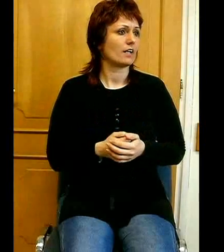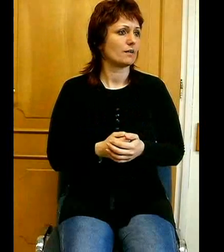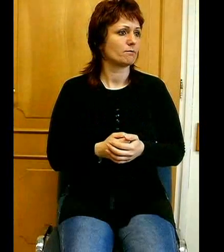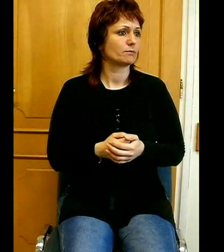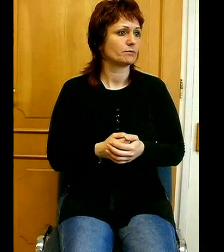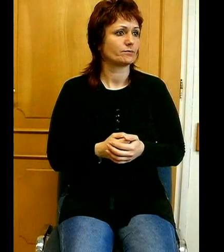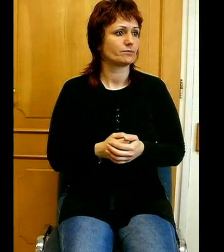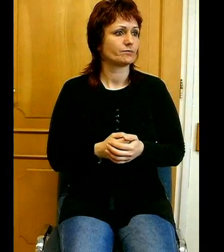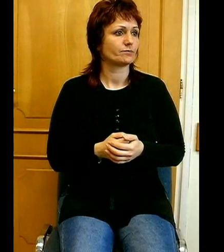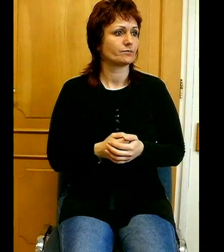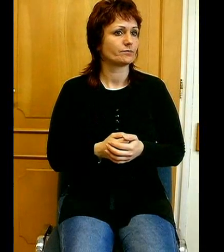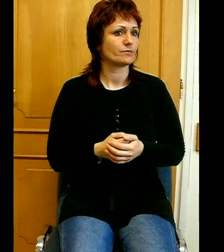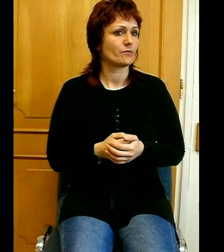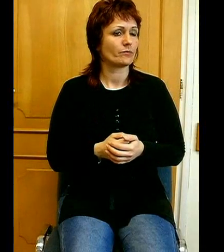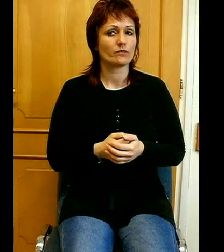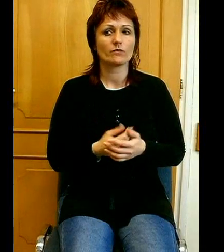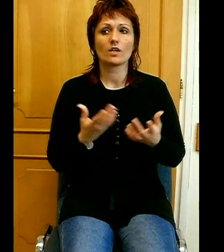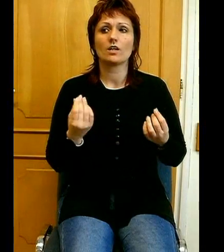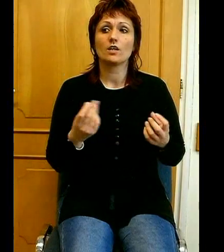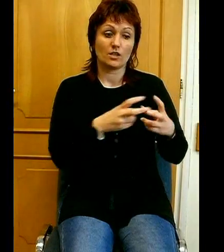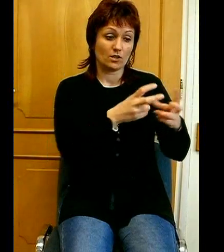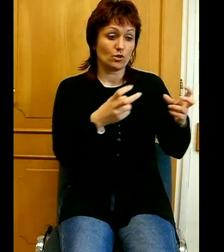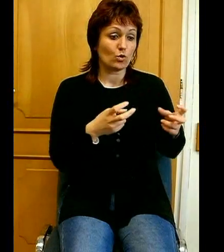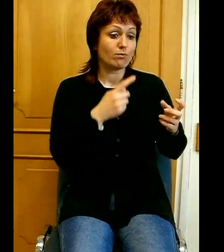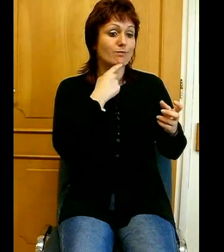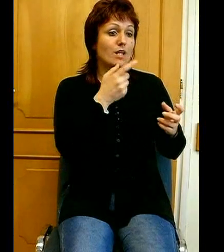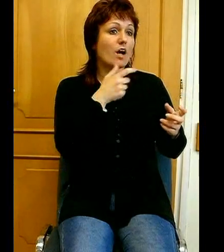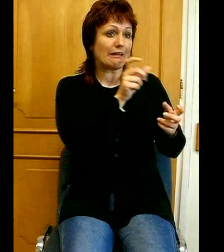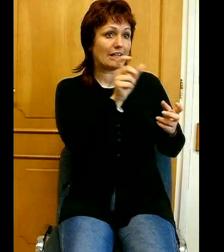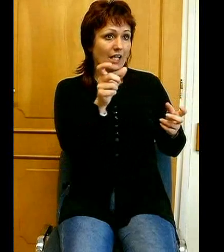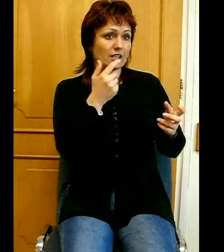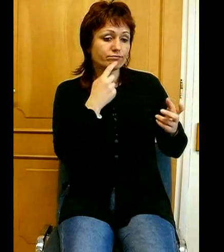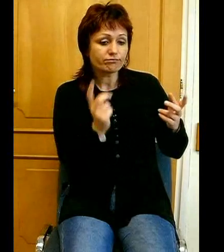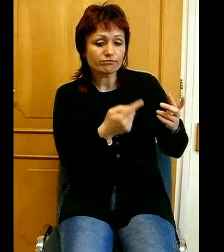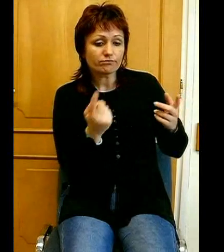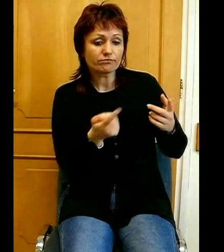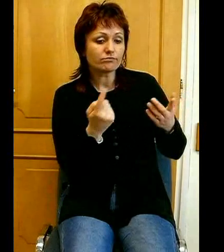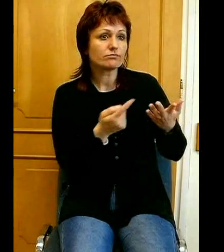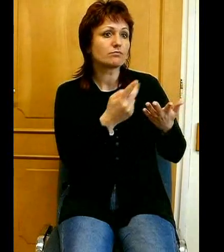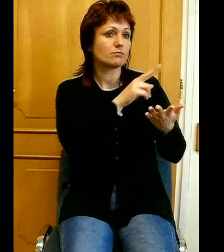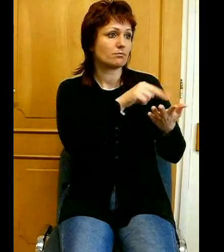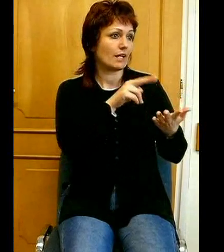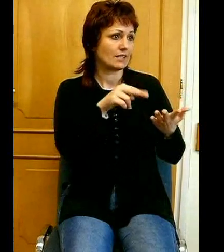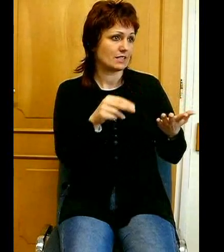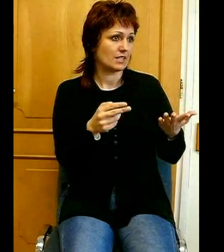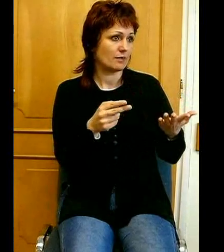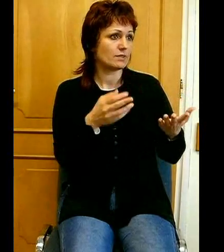Sok bibliai ígét megnéztem most, amik ezekről a kérdésekről szól, csak